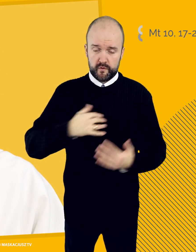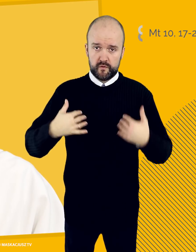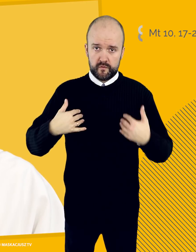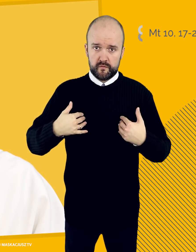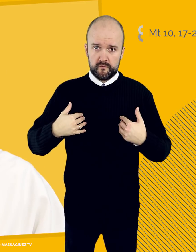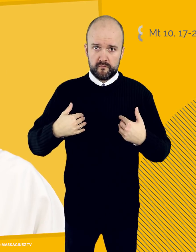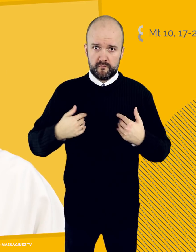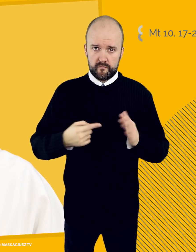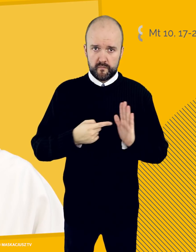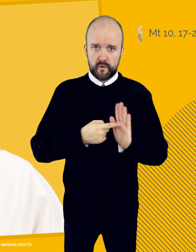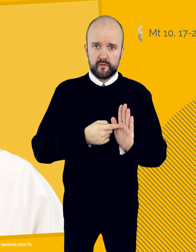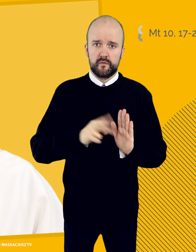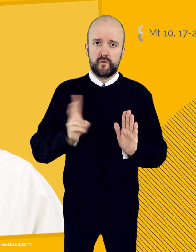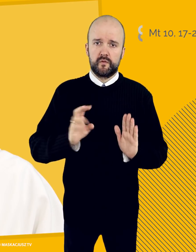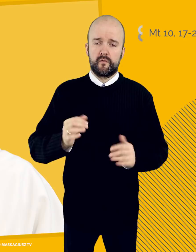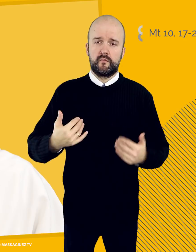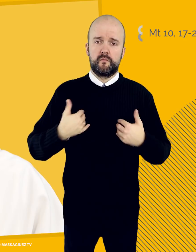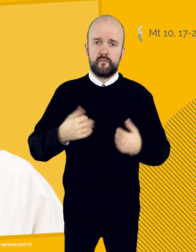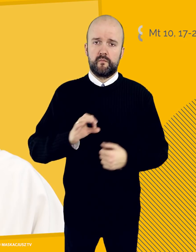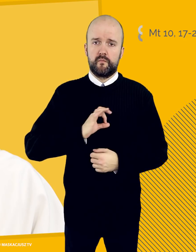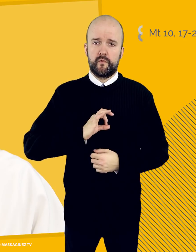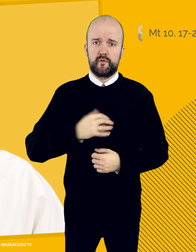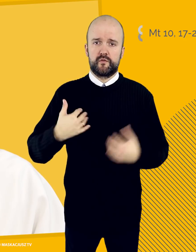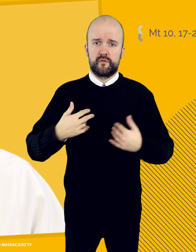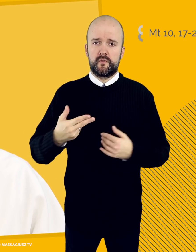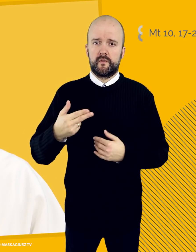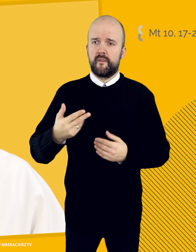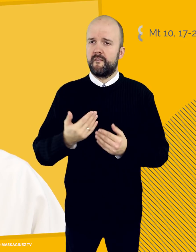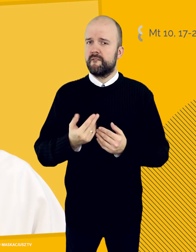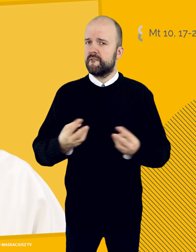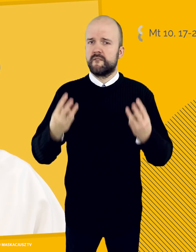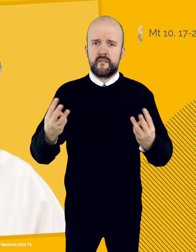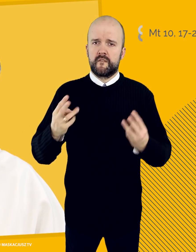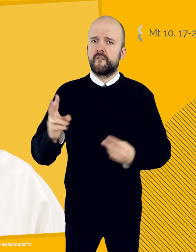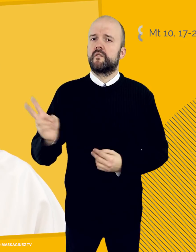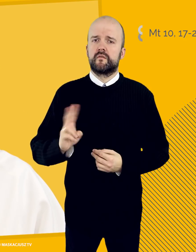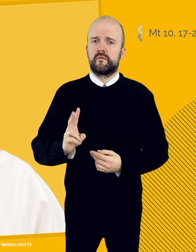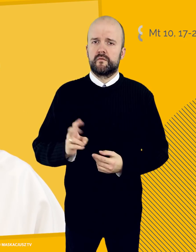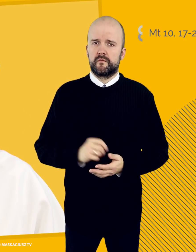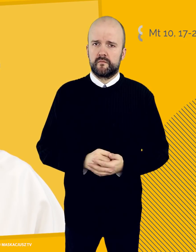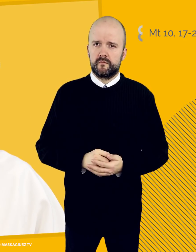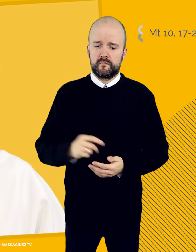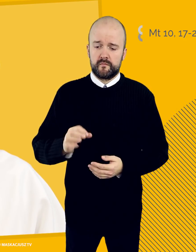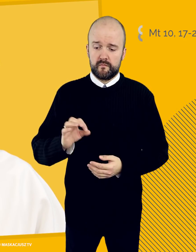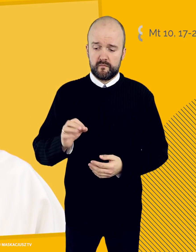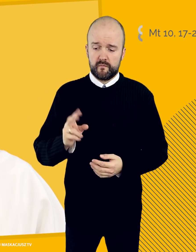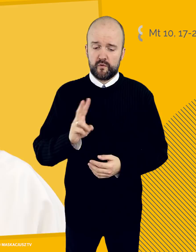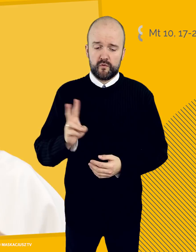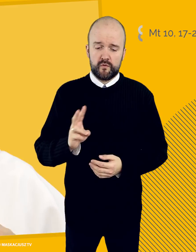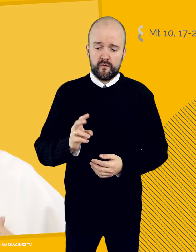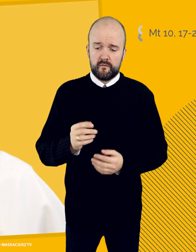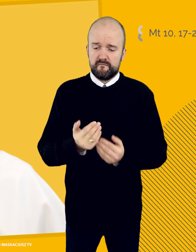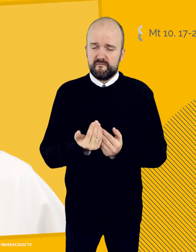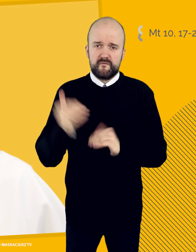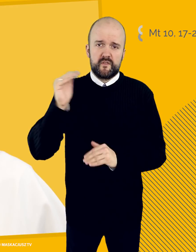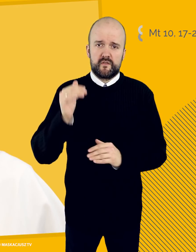na to, kto jest dla mnie najważniejszy. Że on jest dla mnie ważniejszy nawet niż moje własne życie, niż to, co tak